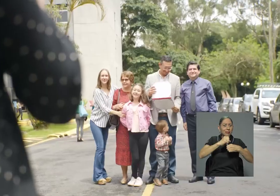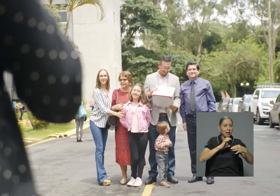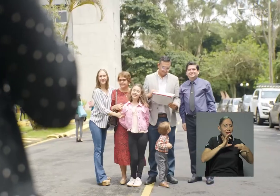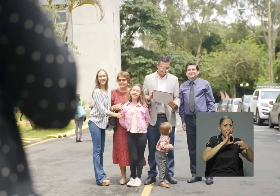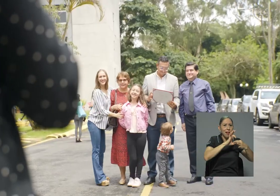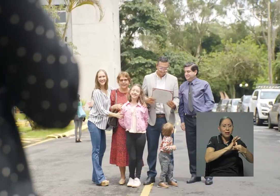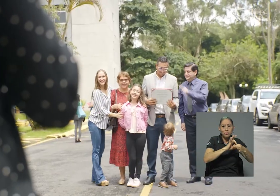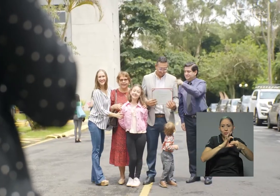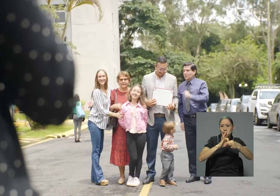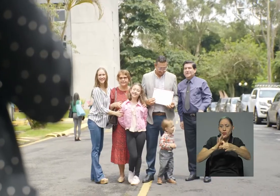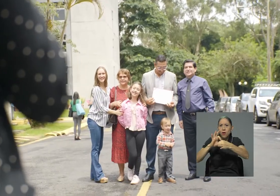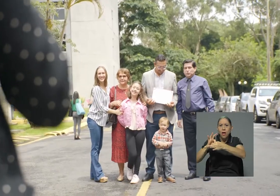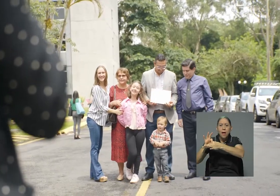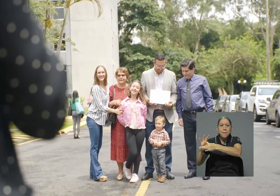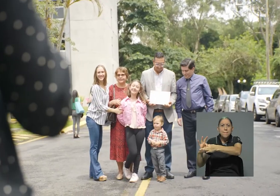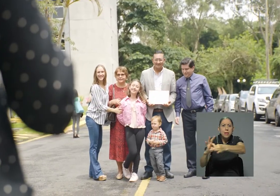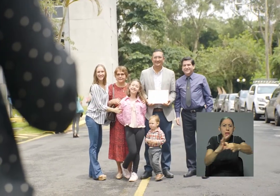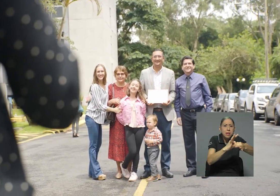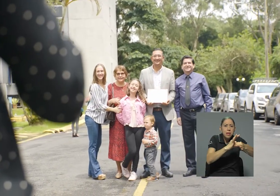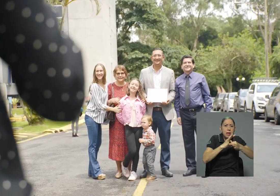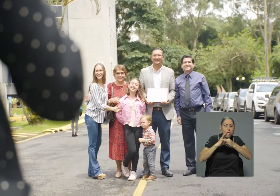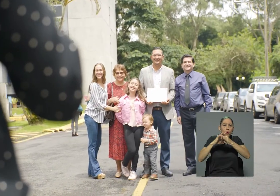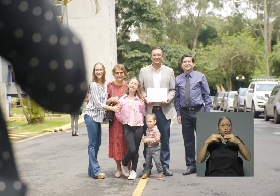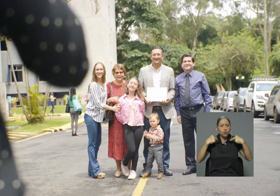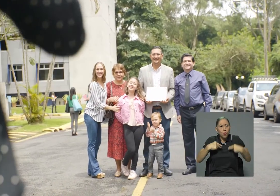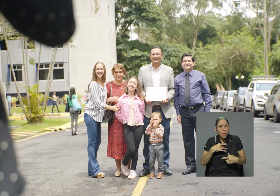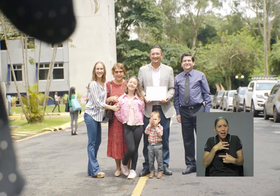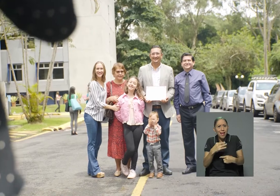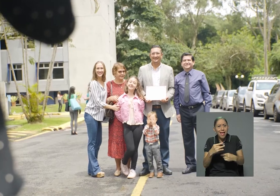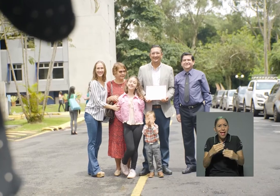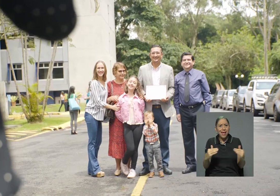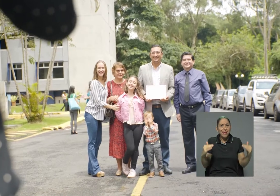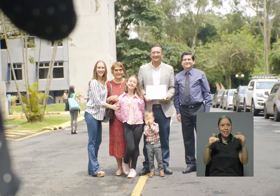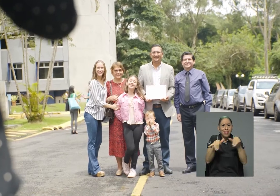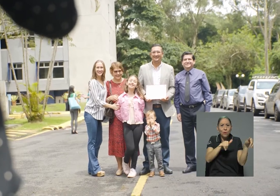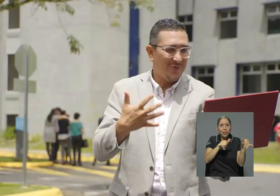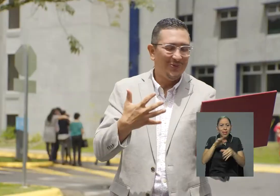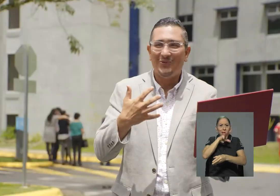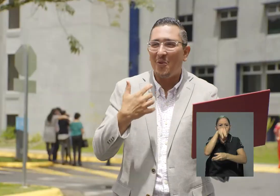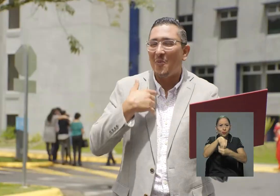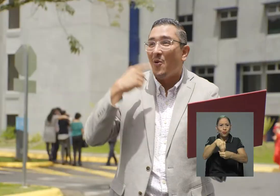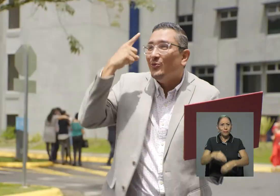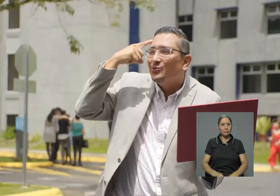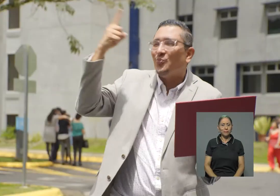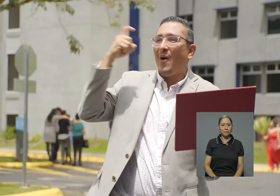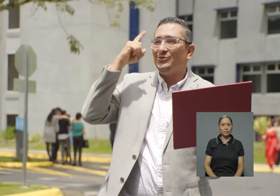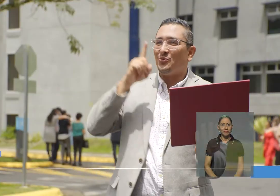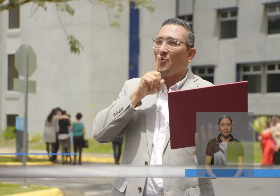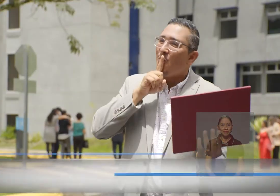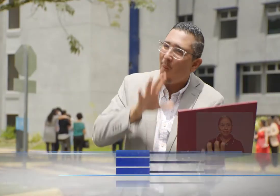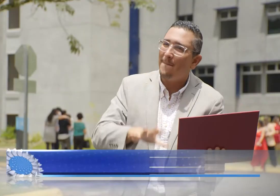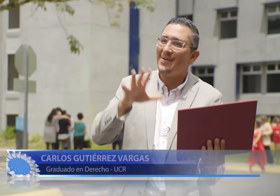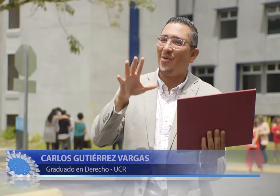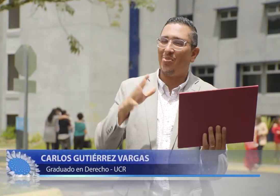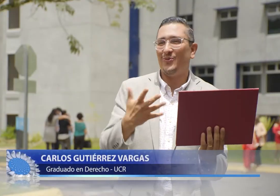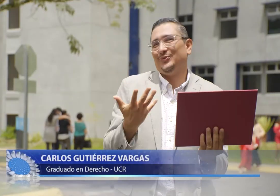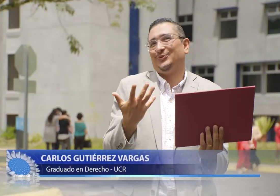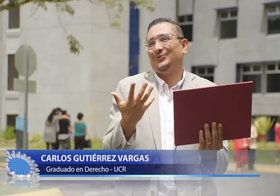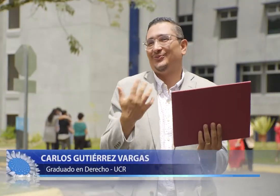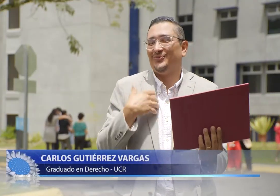vínculos humanistas de equidad, igualdad e inclusión. Es un sueño ahora cumplido y me